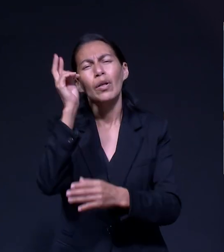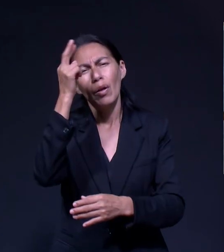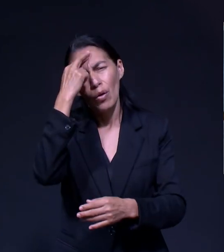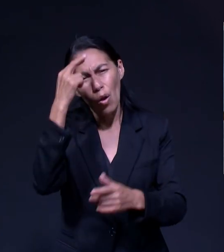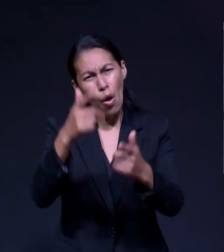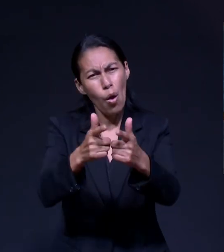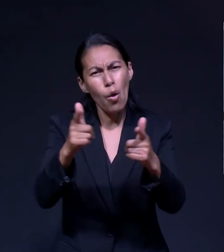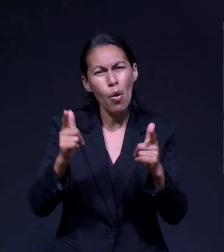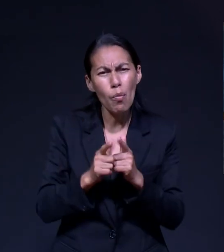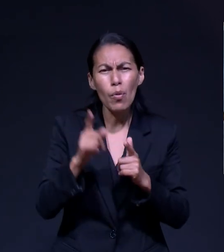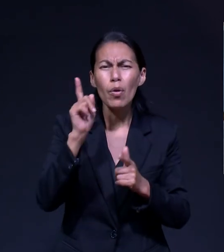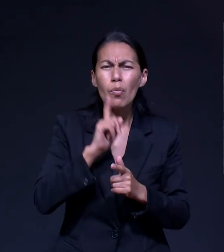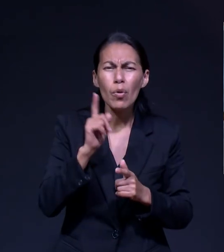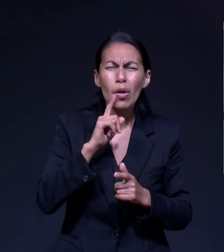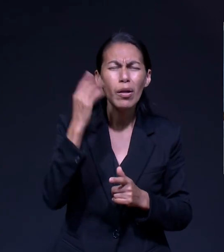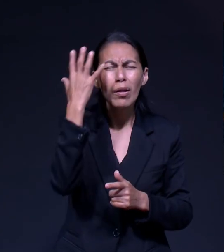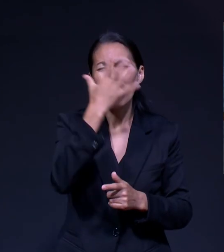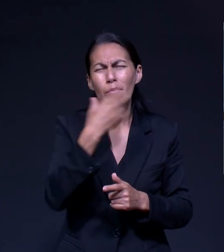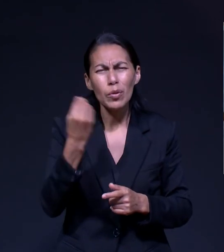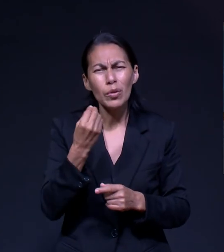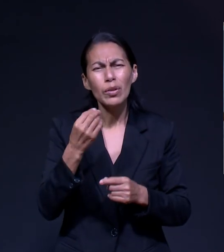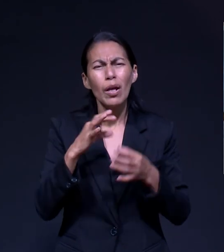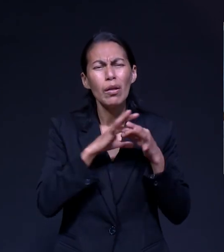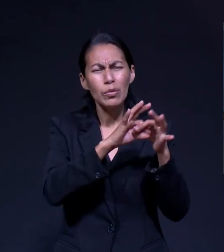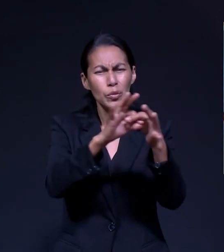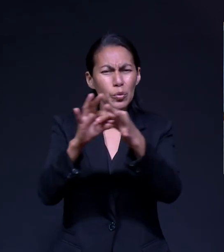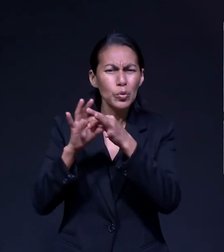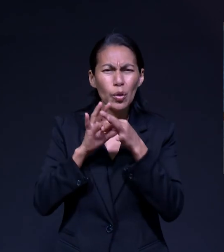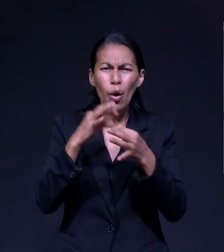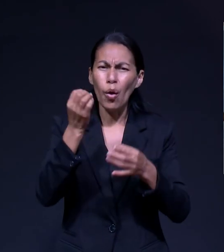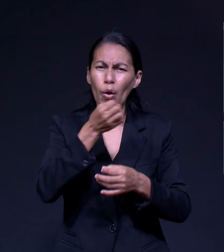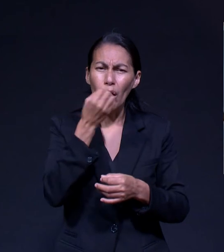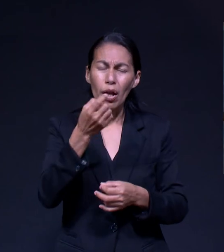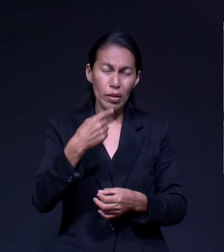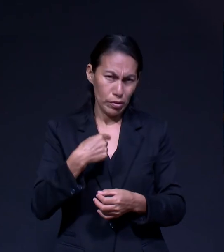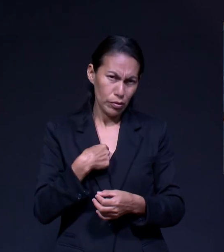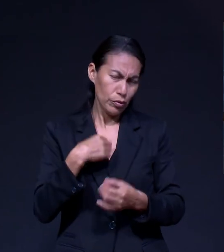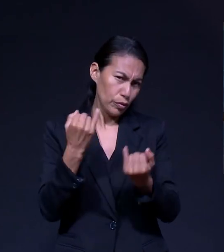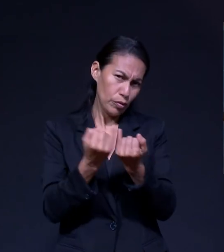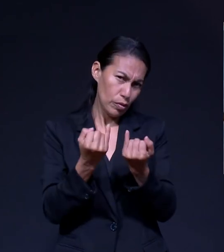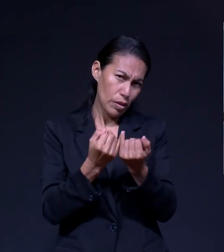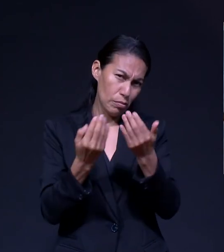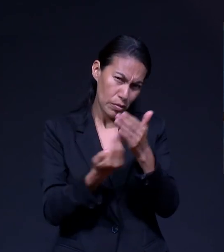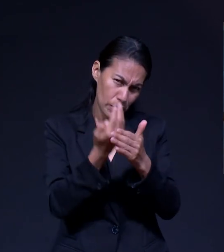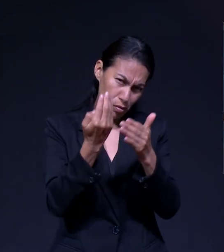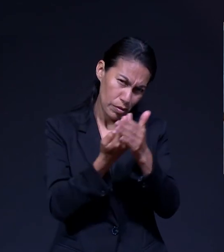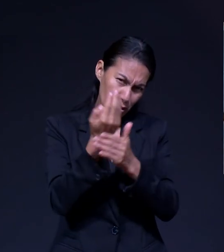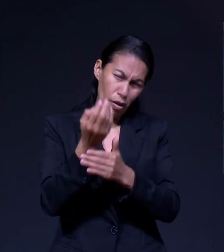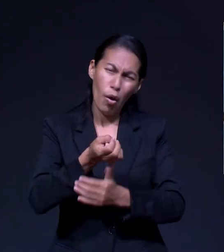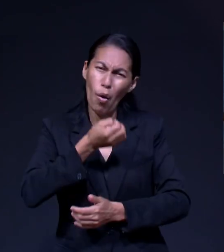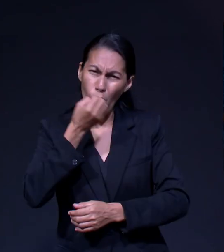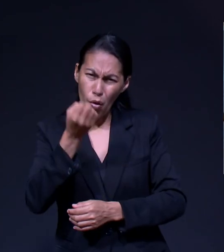preciosas damas que se unen a ustedes para orar, inclusive yo en las mañanas también.